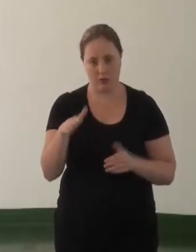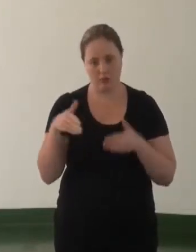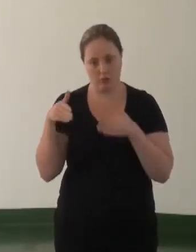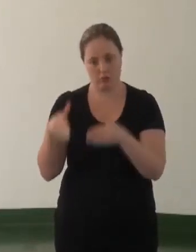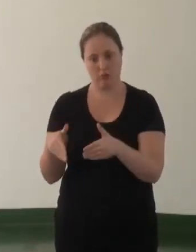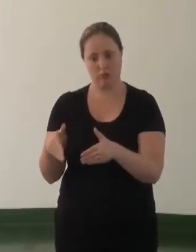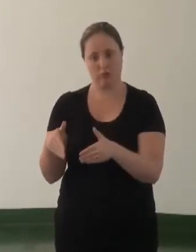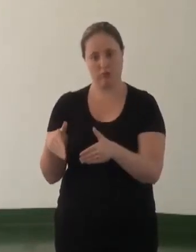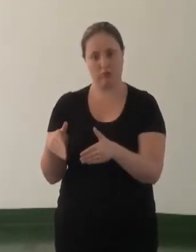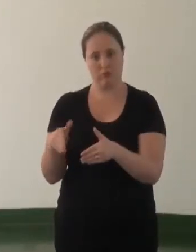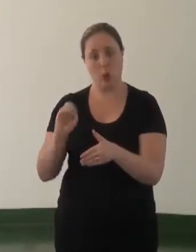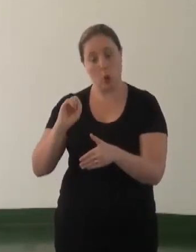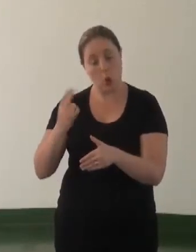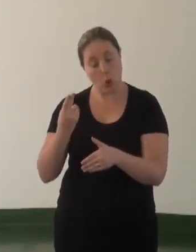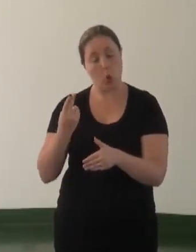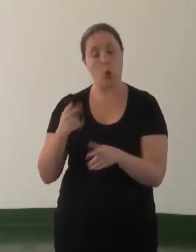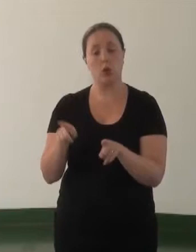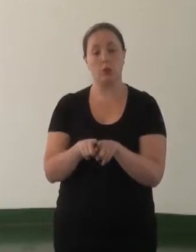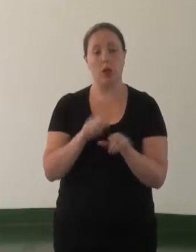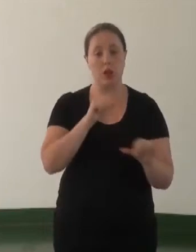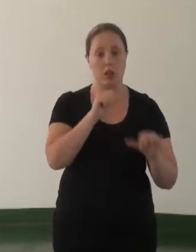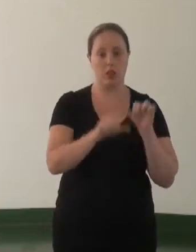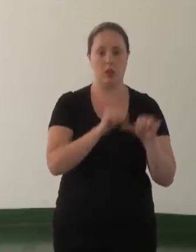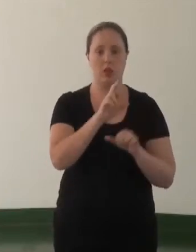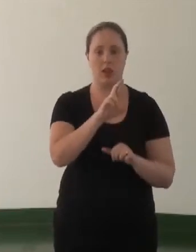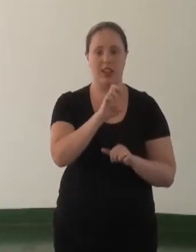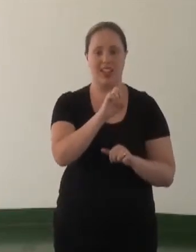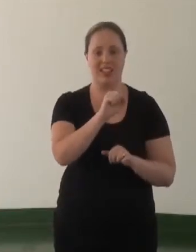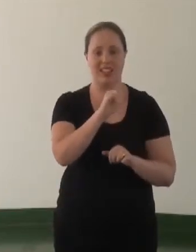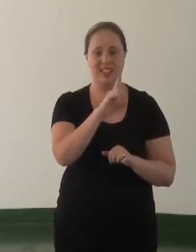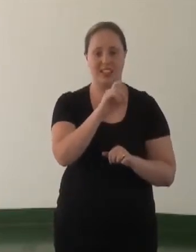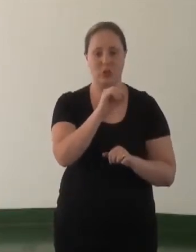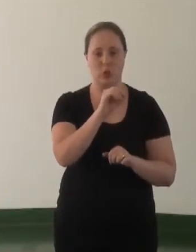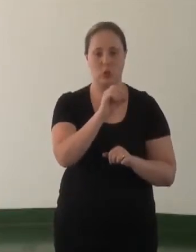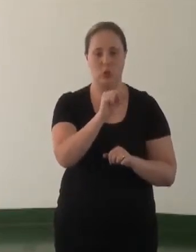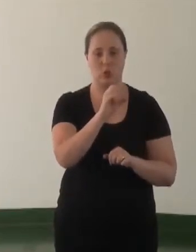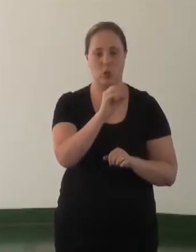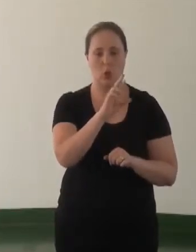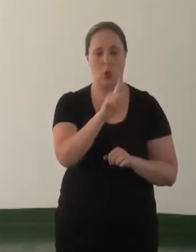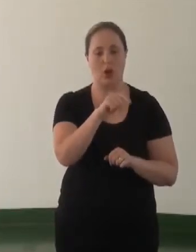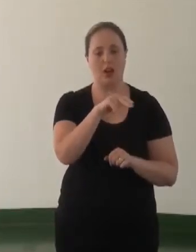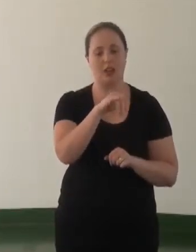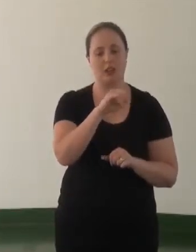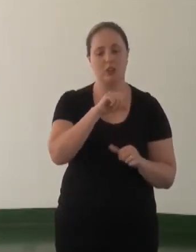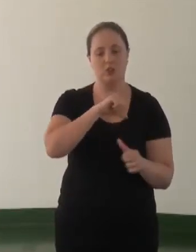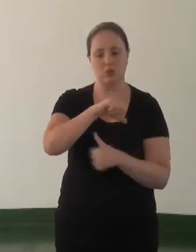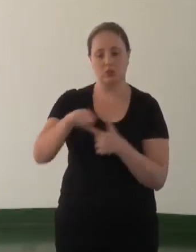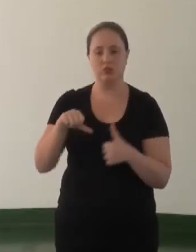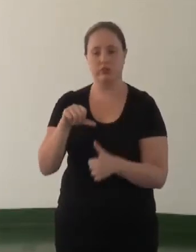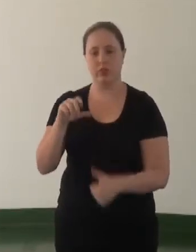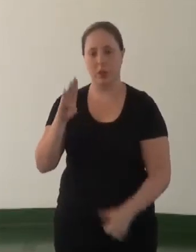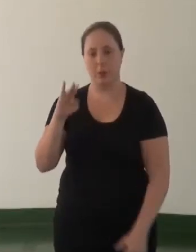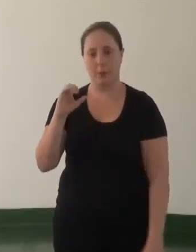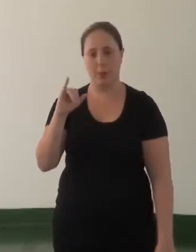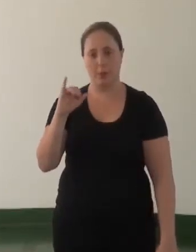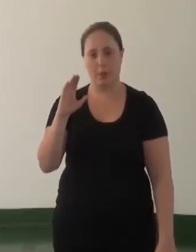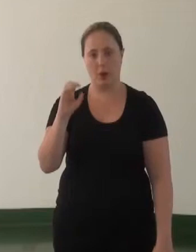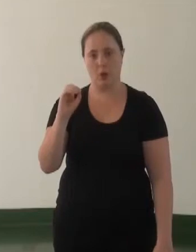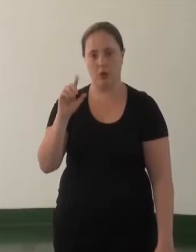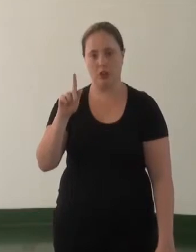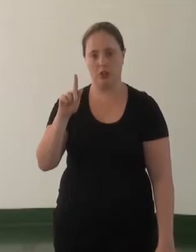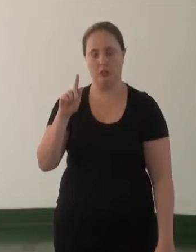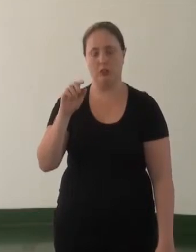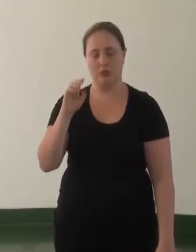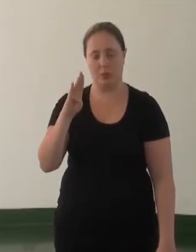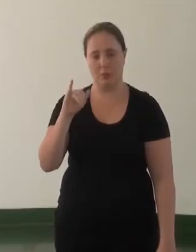final ou pela transformação de resíduos orgânicos nos biodigestores. A gente entende que é uma forma de